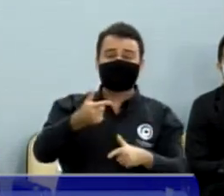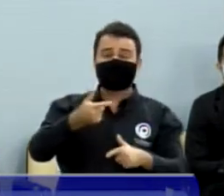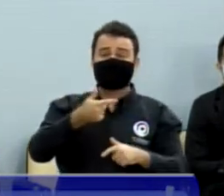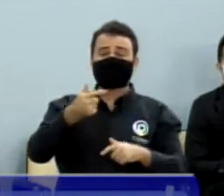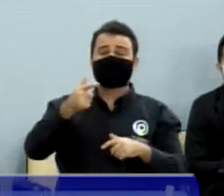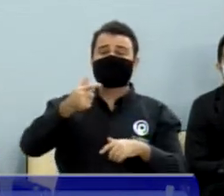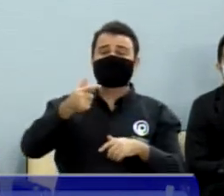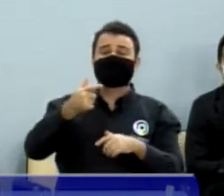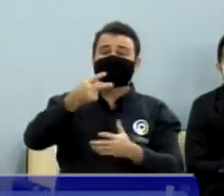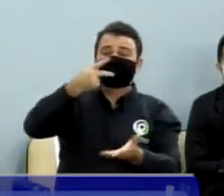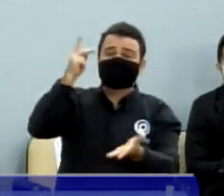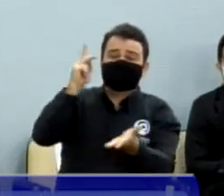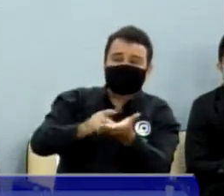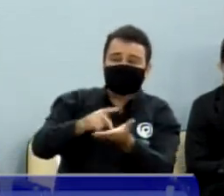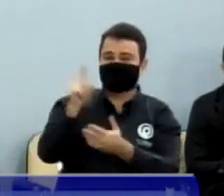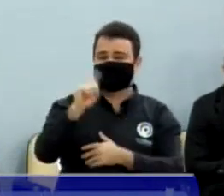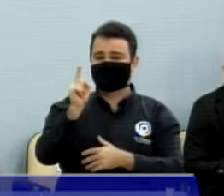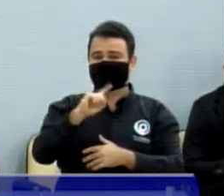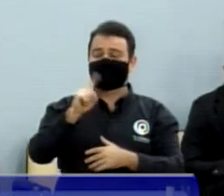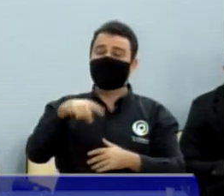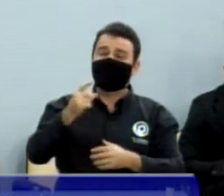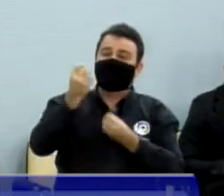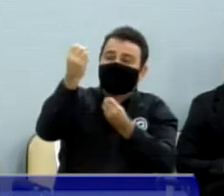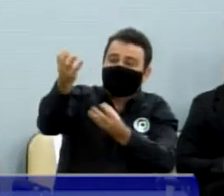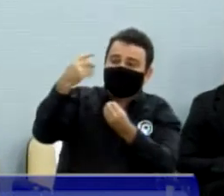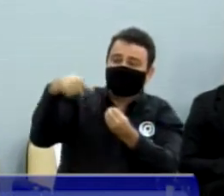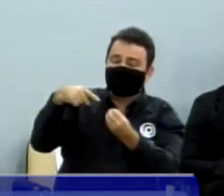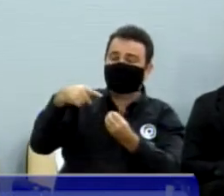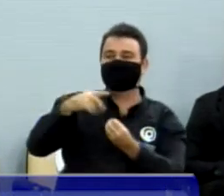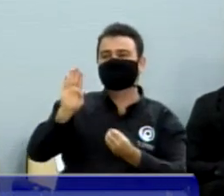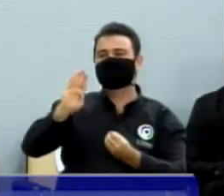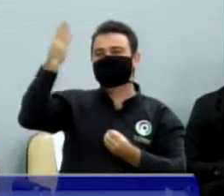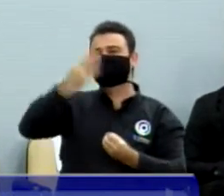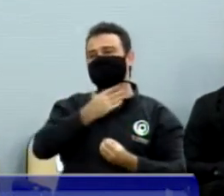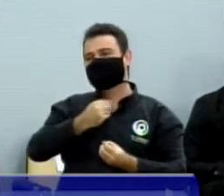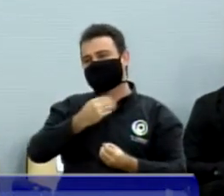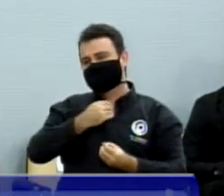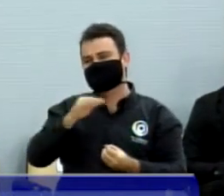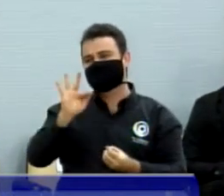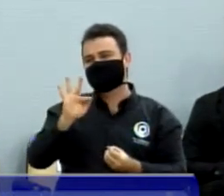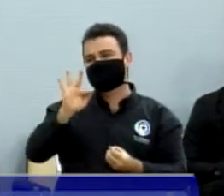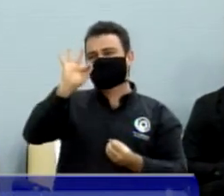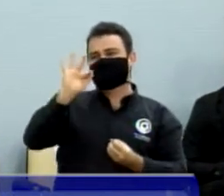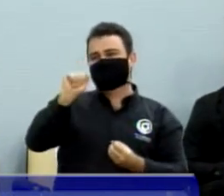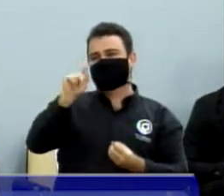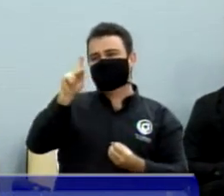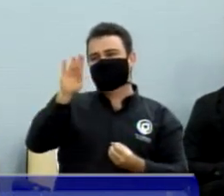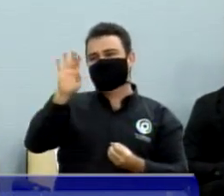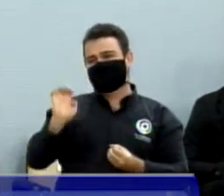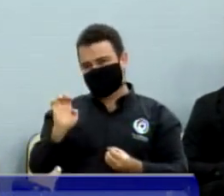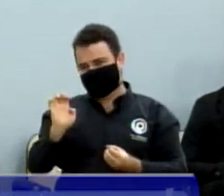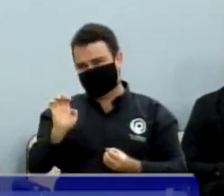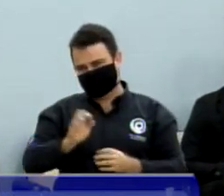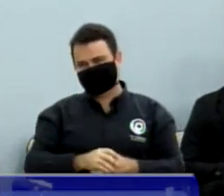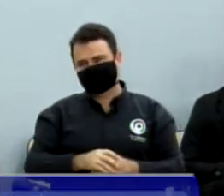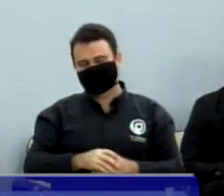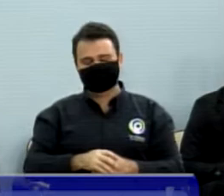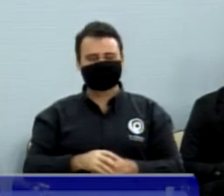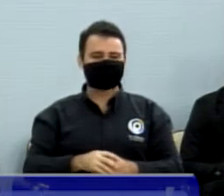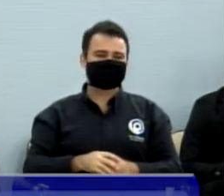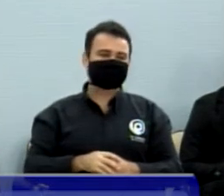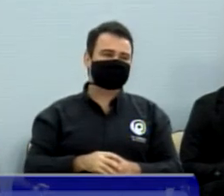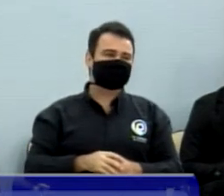ou esse fã-clube, provavelmente também critica, mas depois faz igual. Então, nós estamos aí para ouvir essas pessoas. Agora, vamos falar